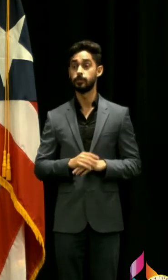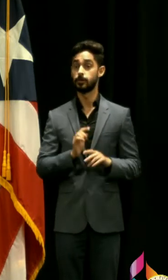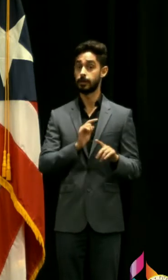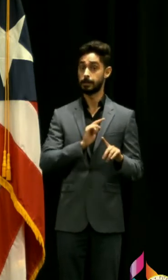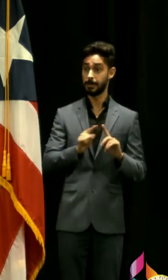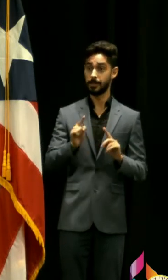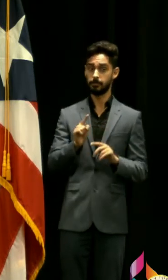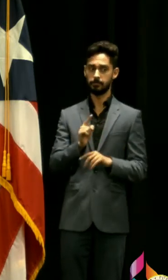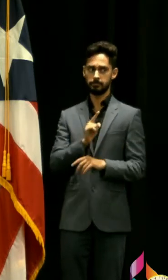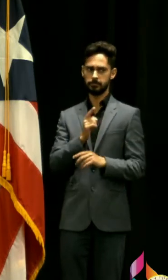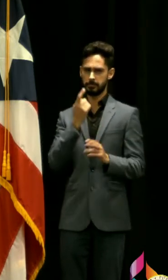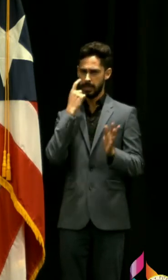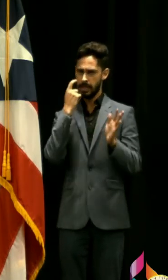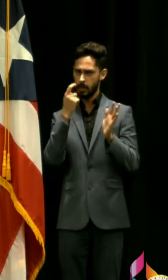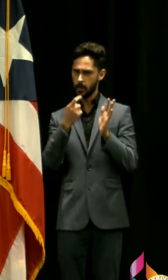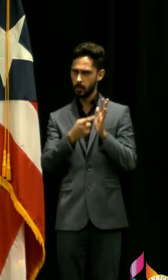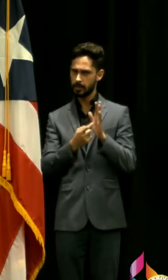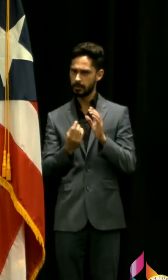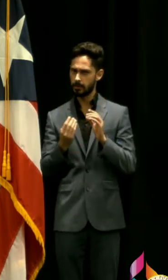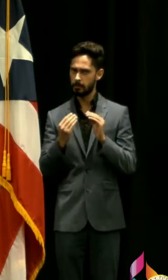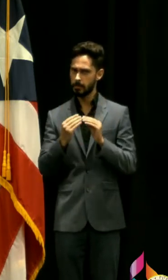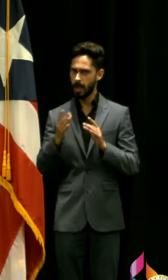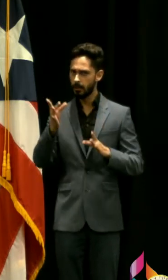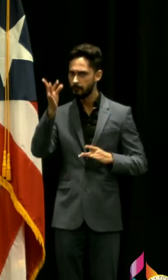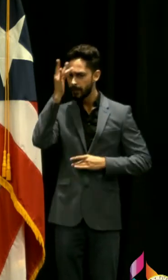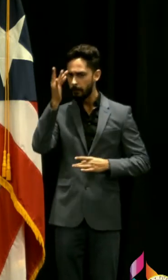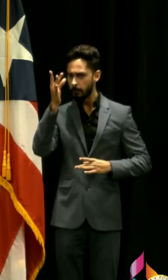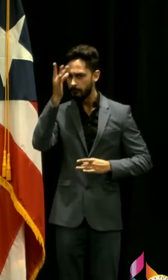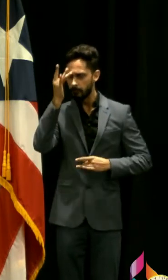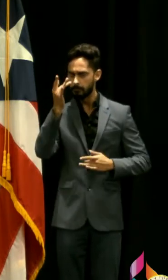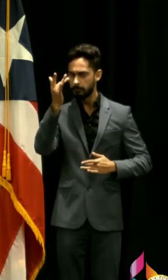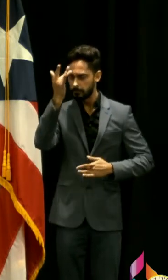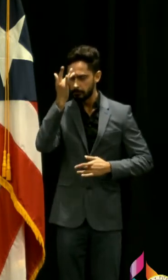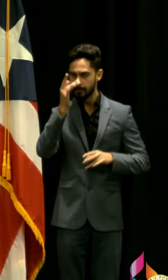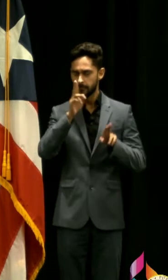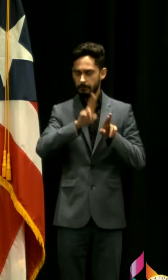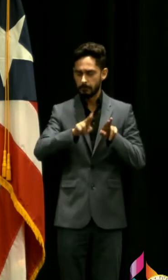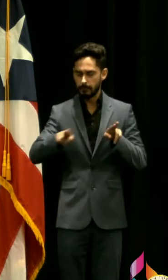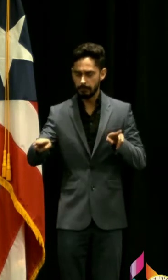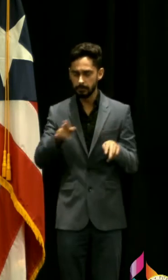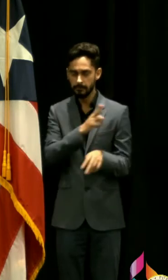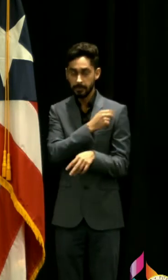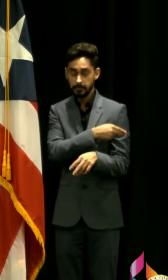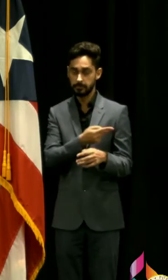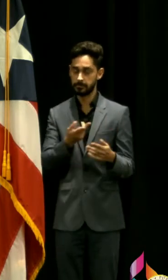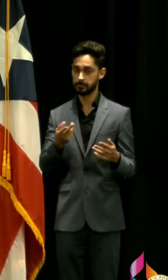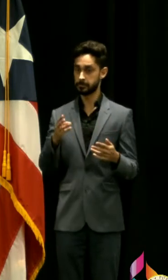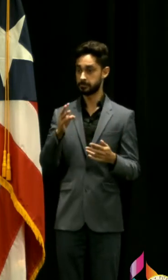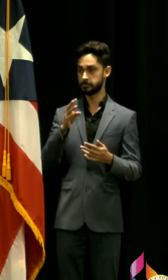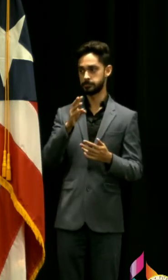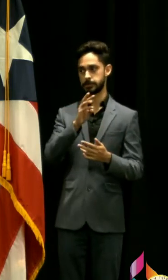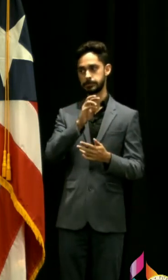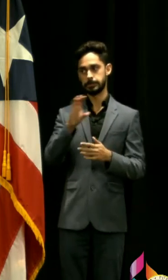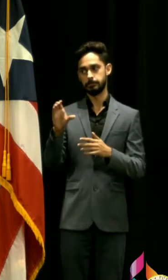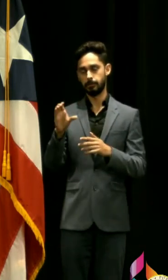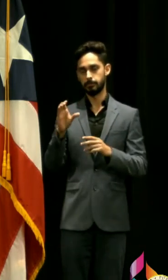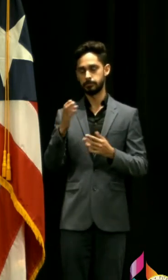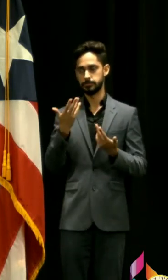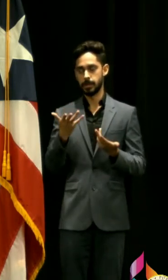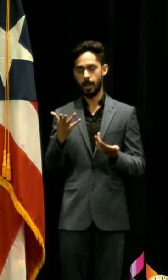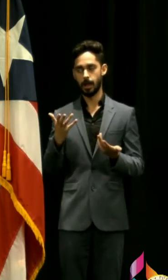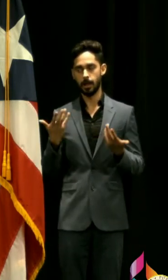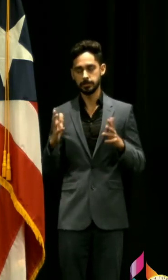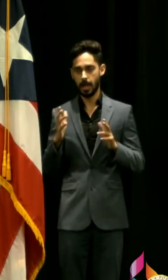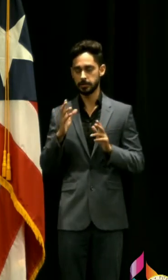hospitalizaciones y el aumento en casos se podrían ver en menos nada 600 hospitalizaciones por covid-19 si pero